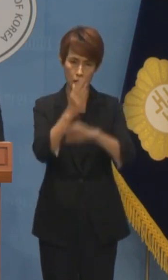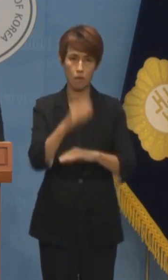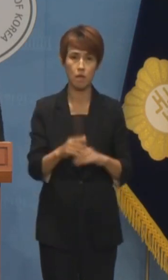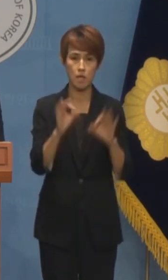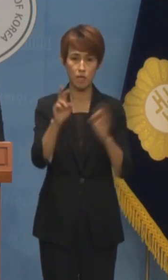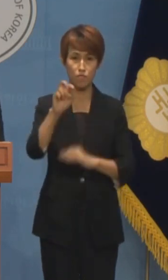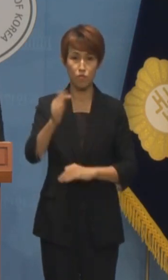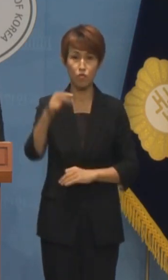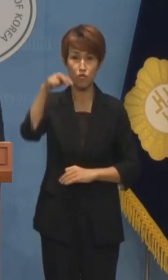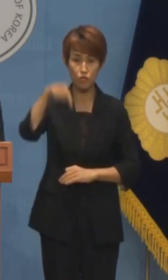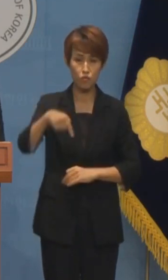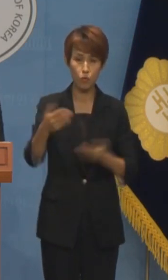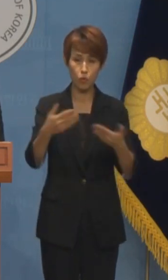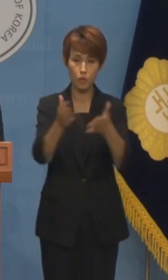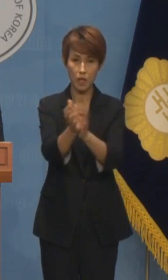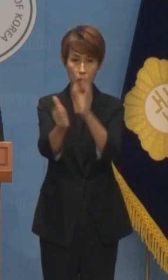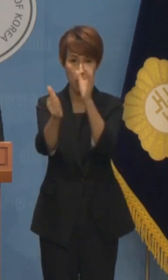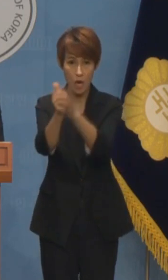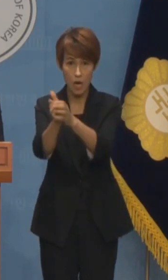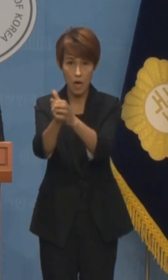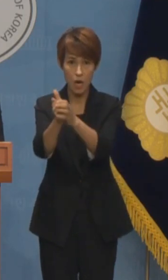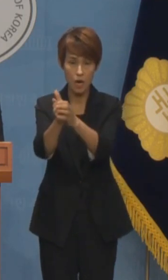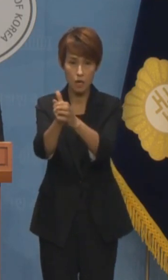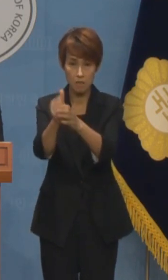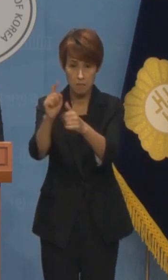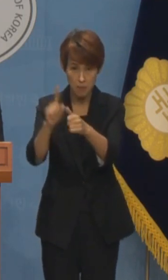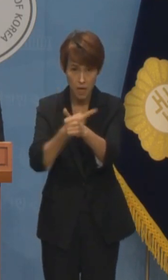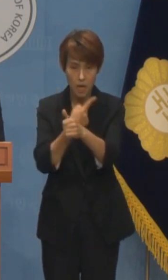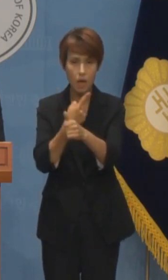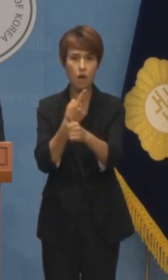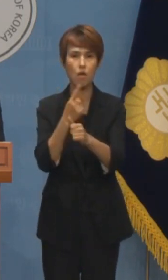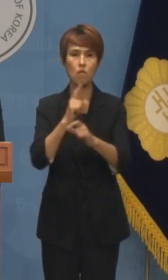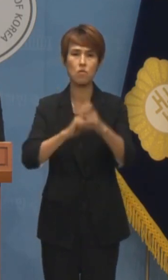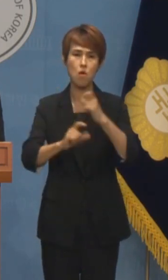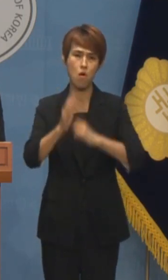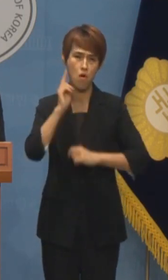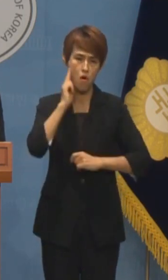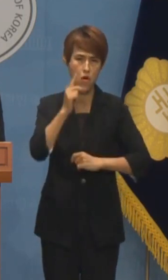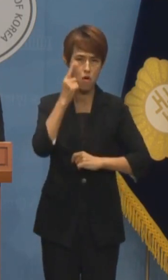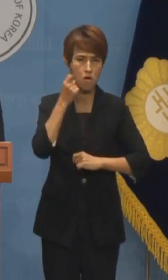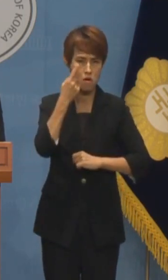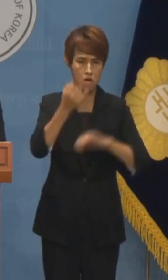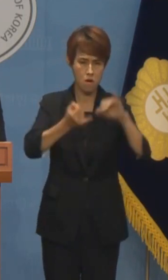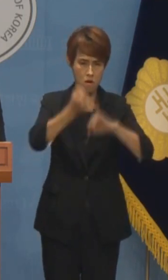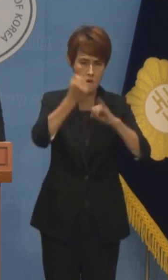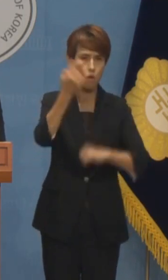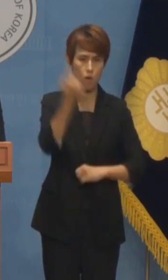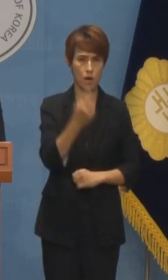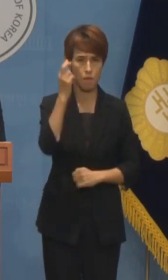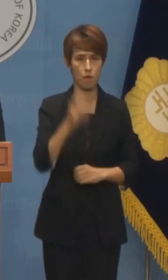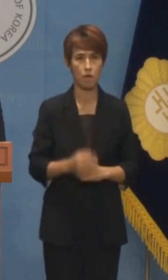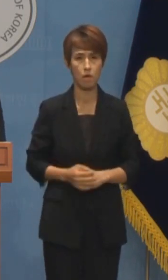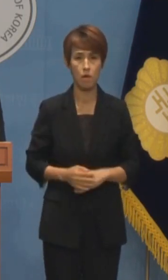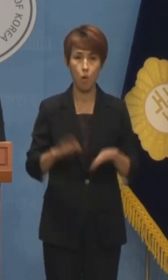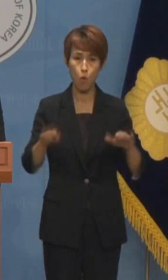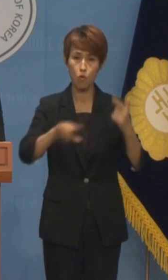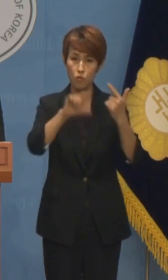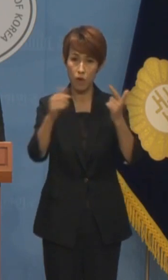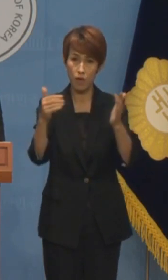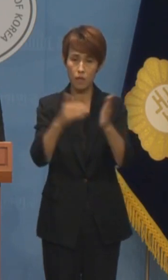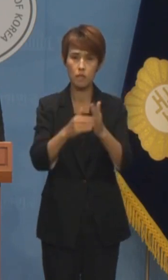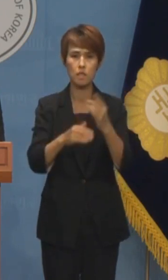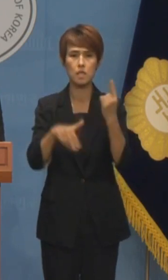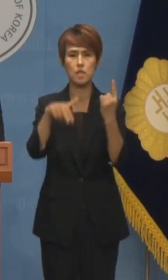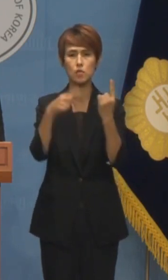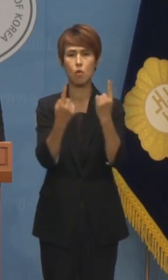장관 임명이 더욱 부추길 것입니다 올해 6월까지의 체불임금이 무려 1조 원대를 넘었습니다